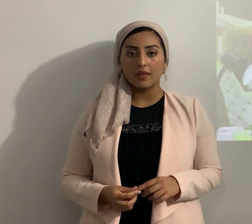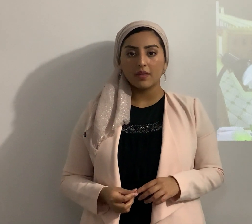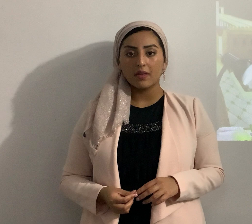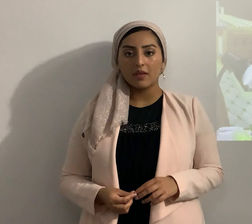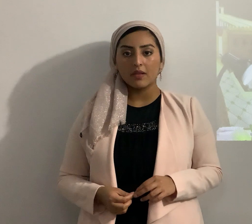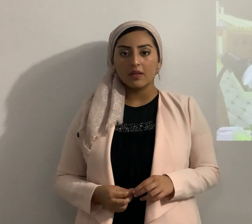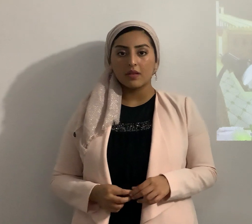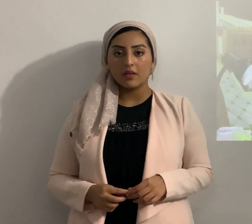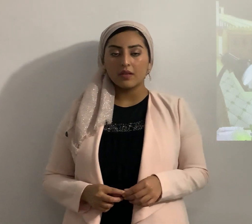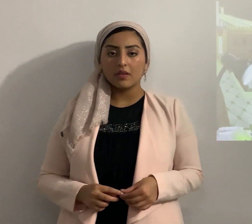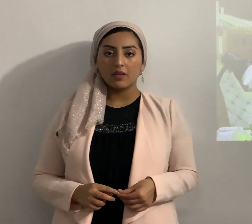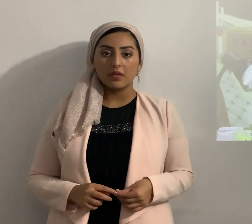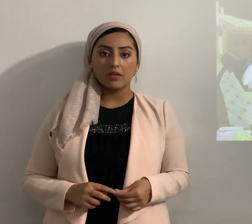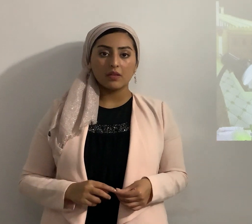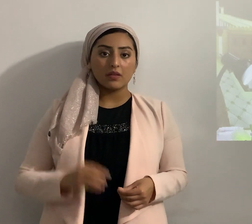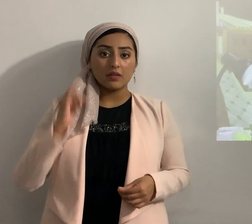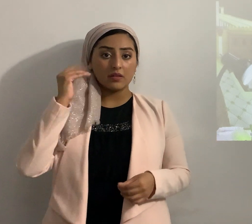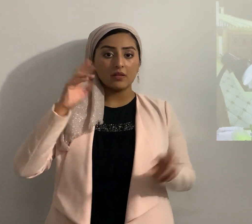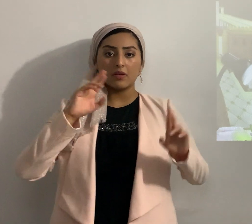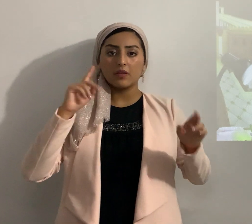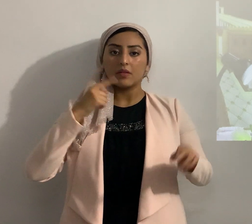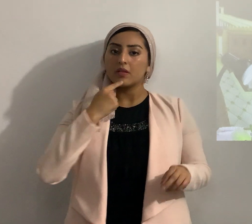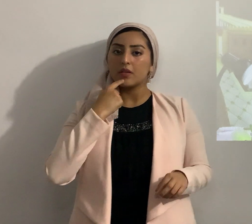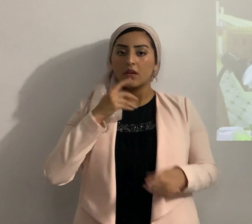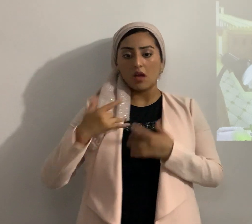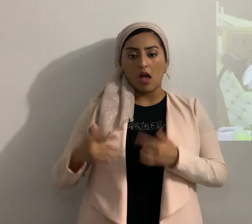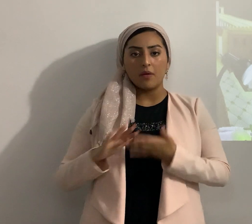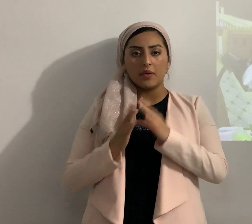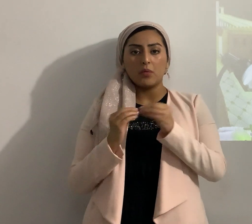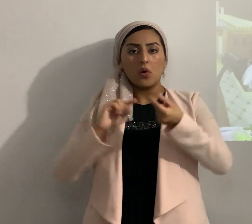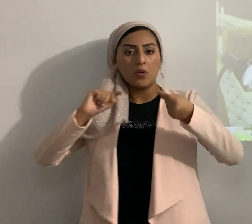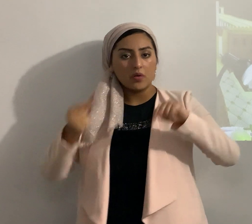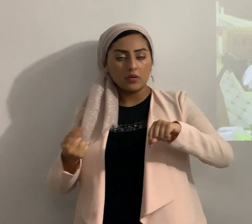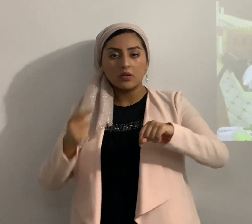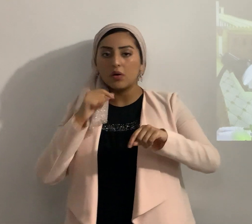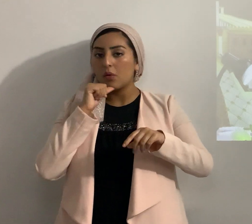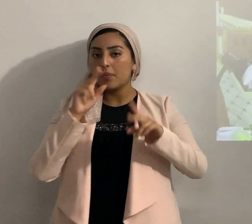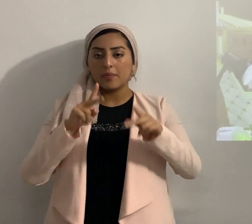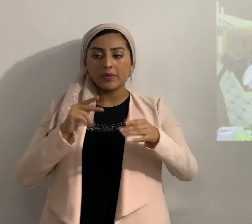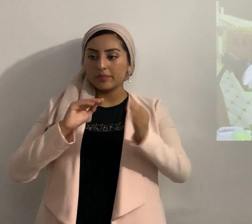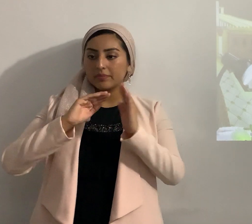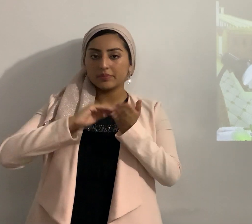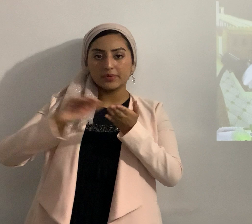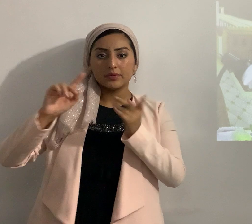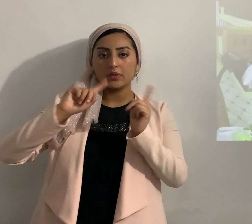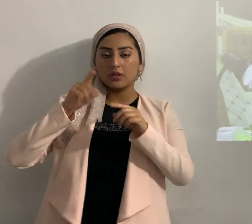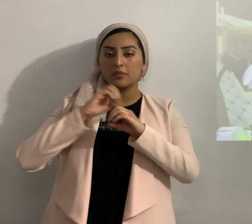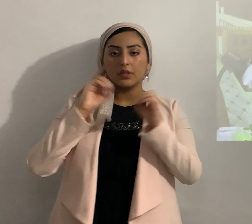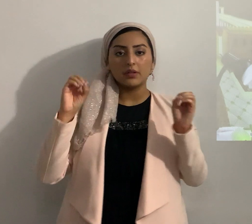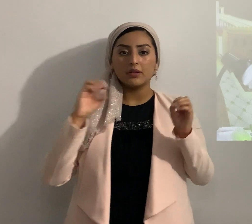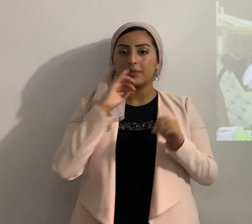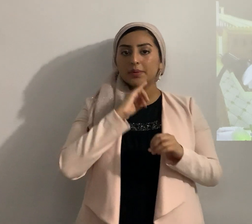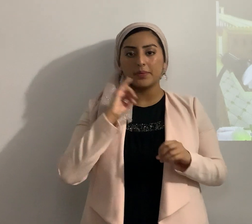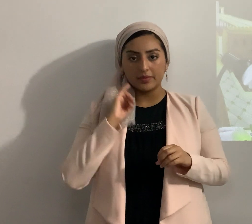él ya había dicho que iba a endurecer el corazón y no quería ir a dejar al pueblo de Israel entonces